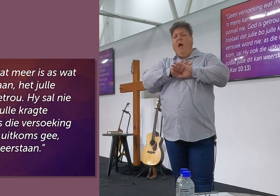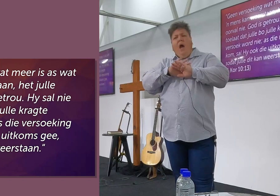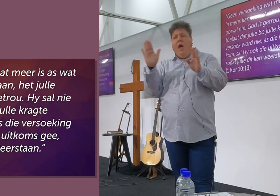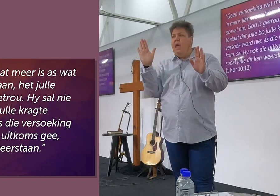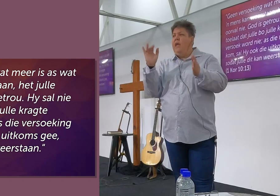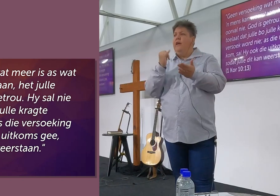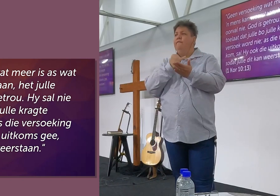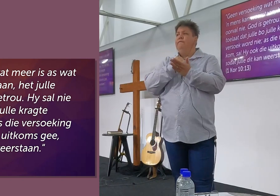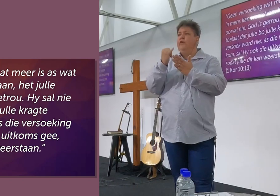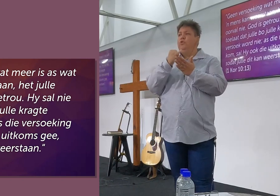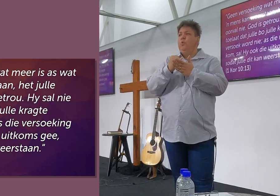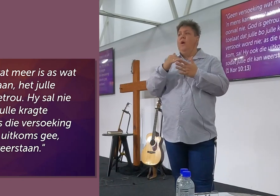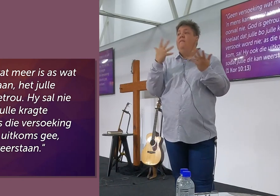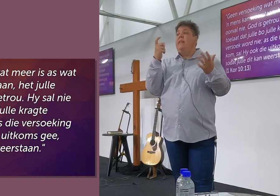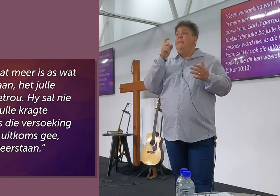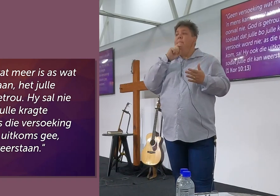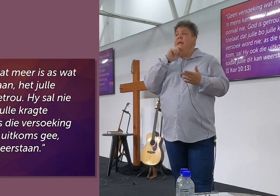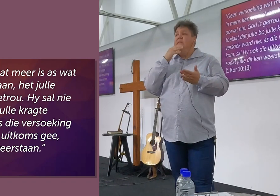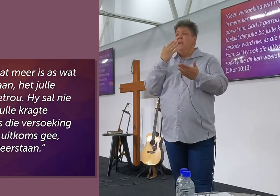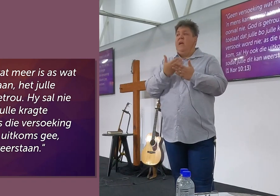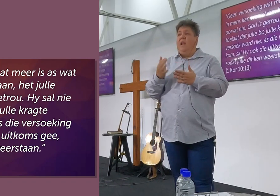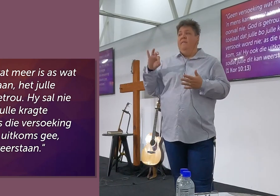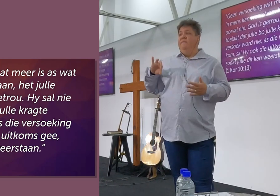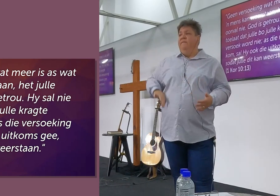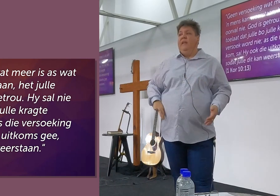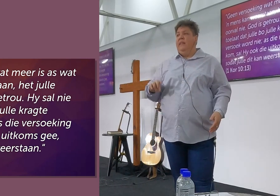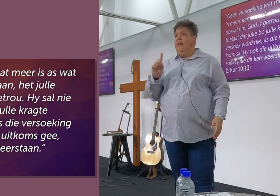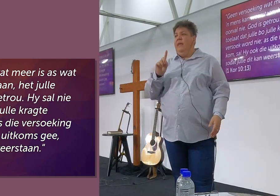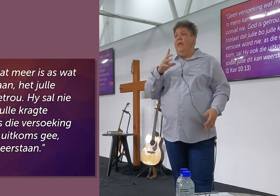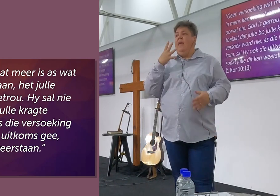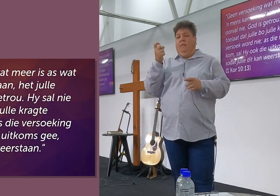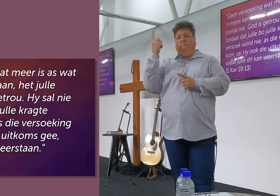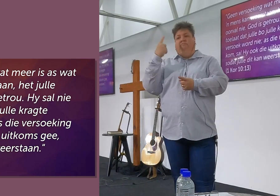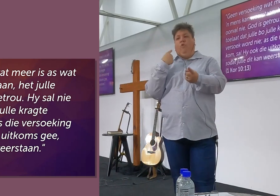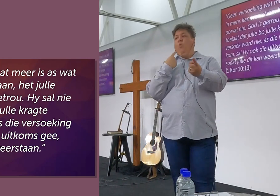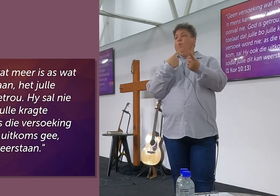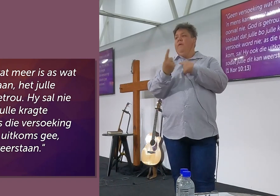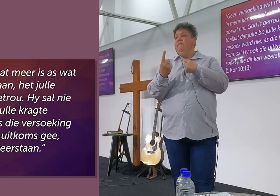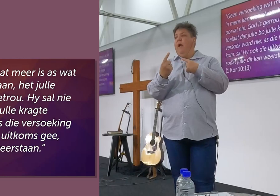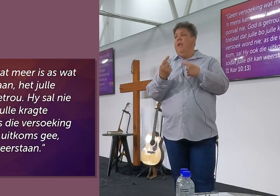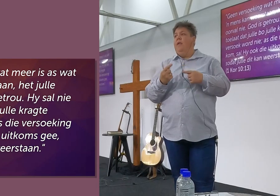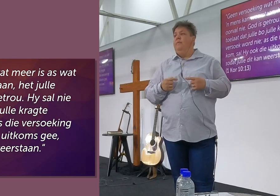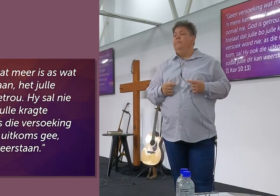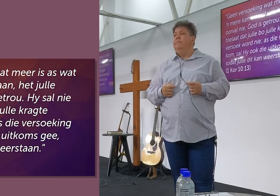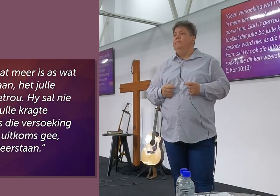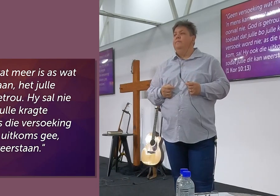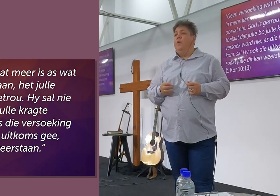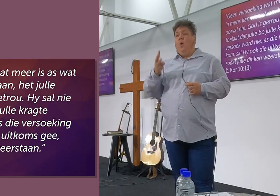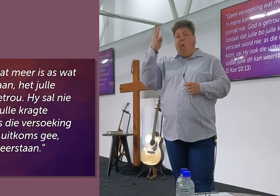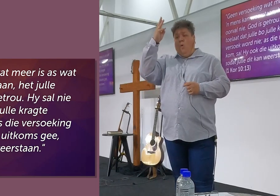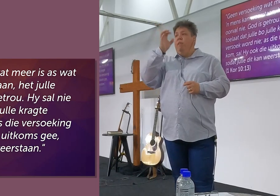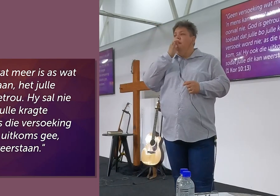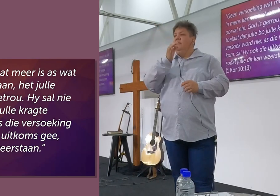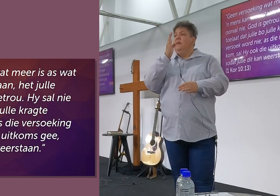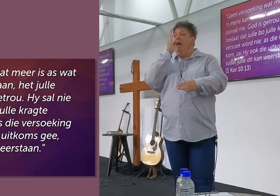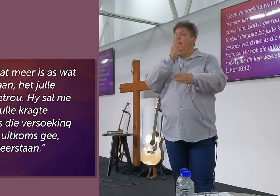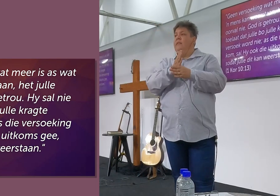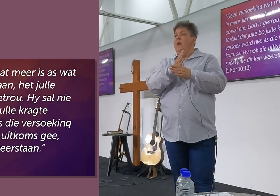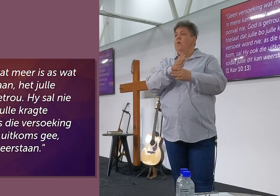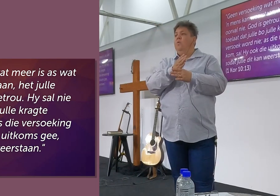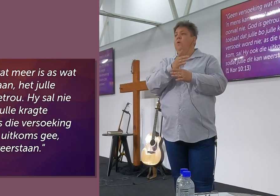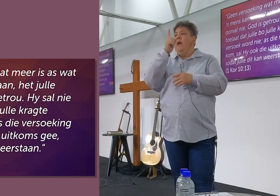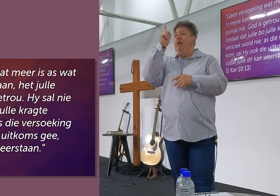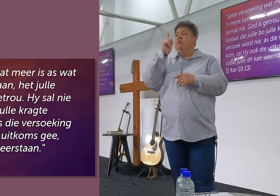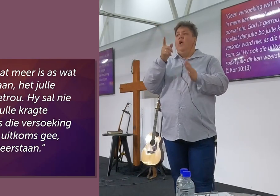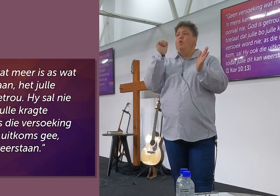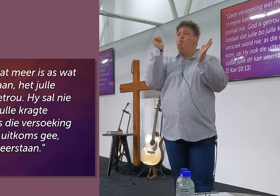meer is as een mens kan verstaan, Het jylle oorval nie, God is getrou, Hy sal nie toelaat, Dat jylle boe jylle kracht en versoek word nie, As die versoeking